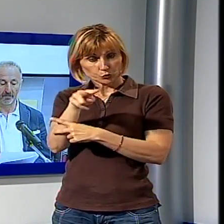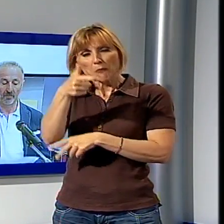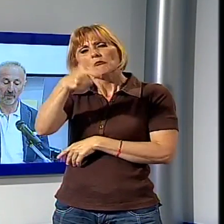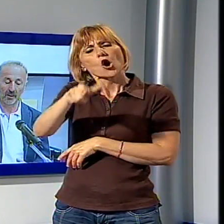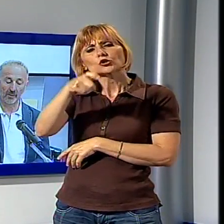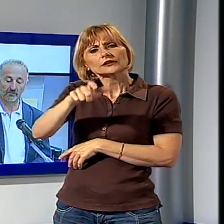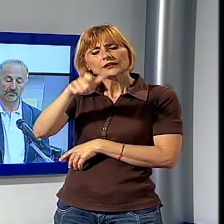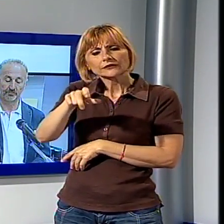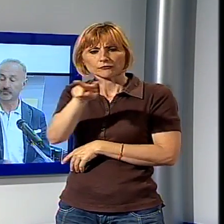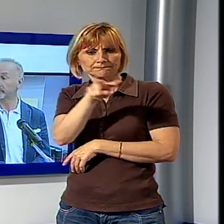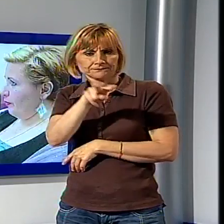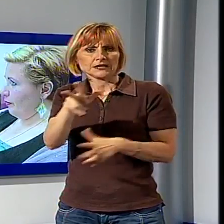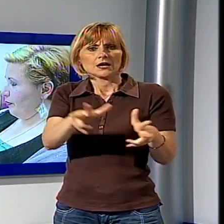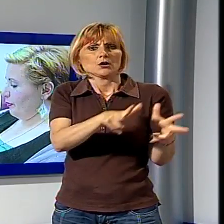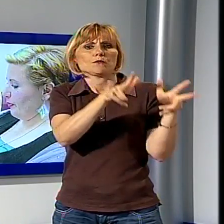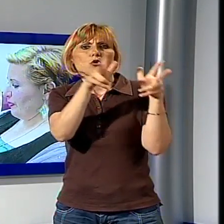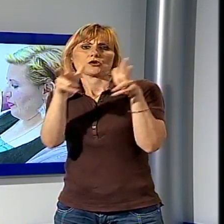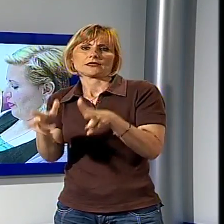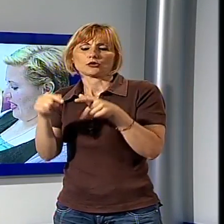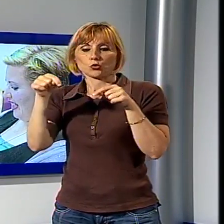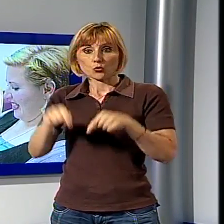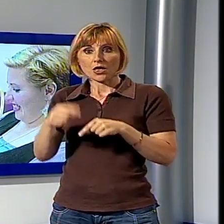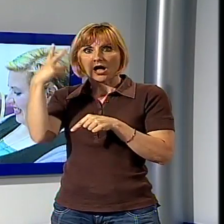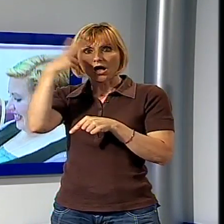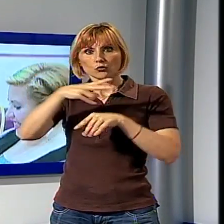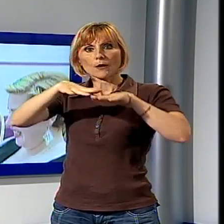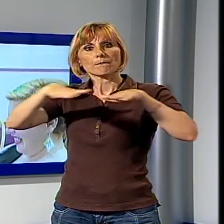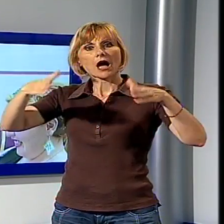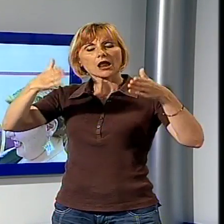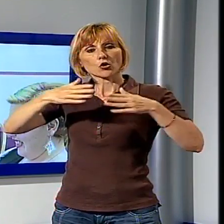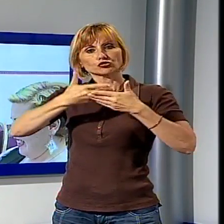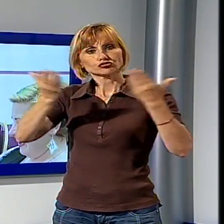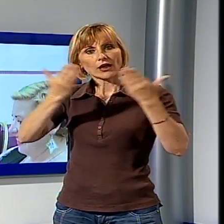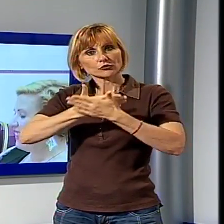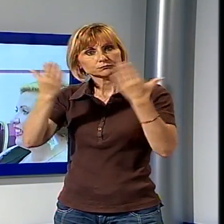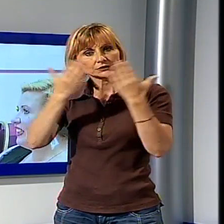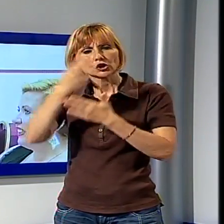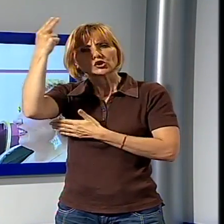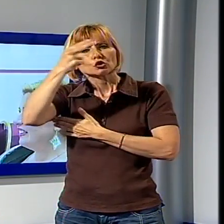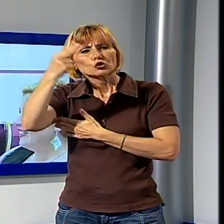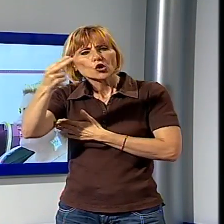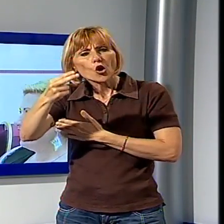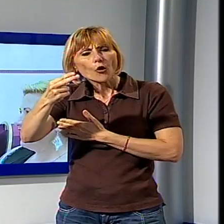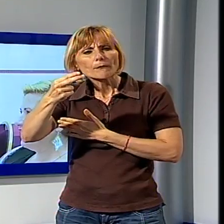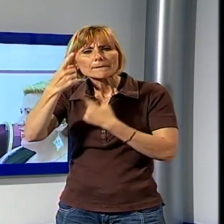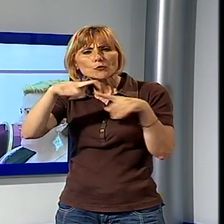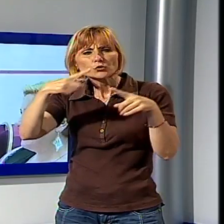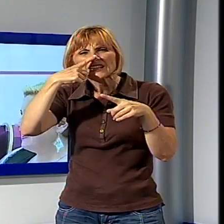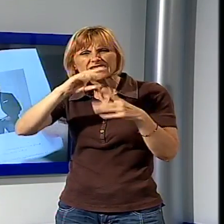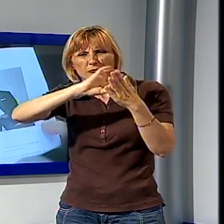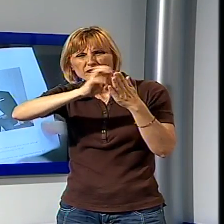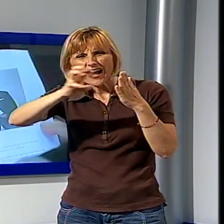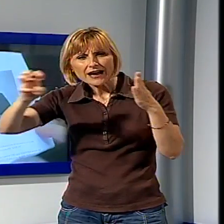motivazione per l'aver portato ad esibirsi sui palcoscenici di Lucca i più grandi nomi della musica pop e rock del panorama